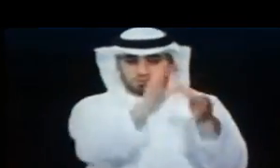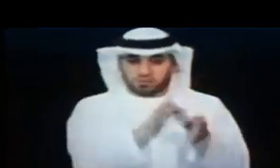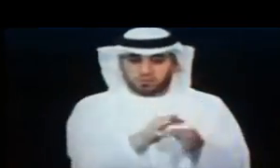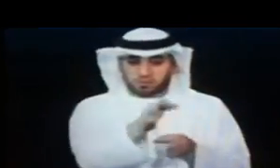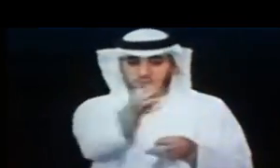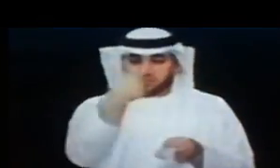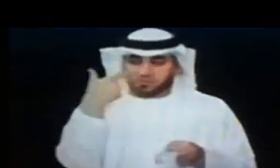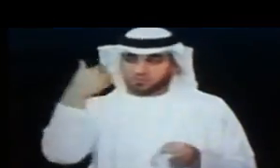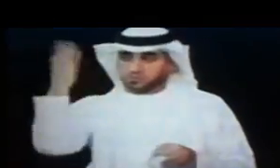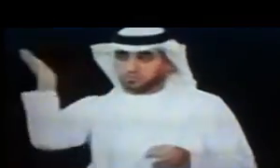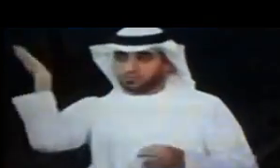هذا التقرير